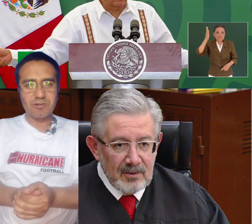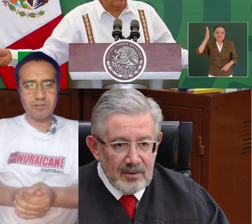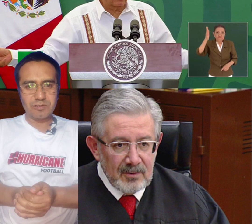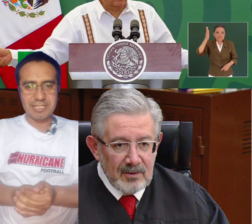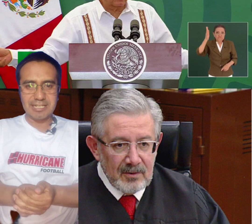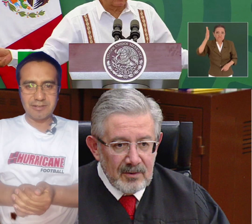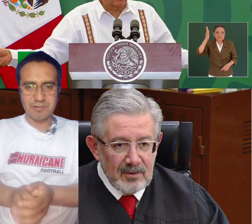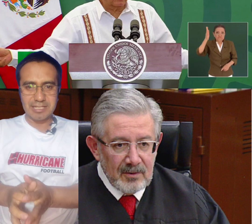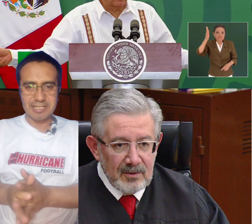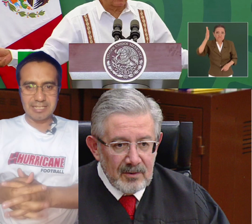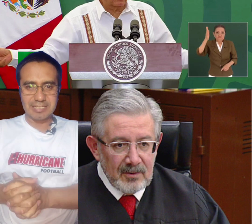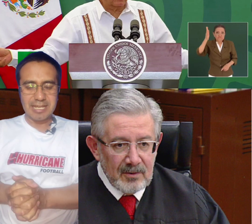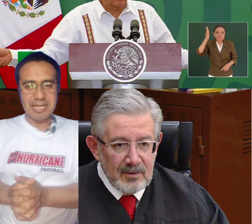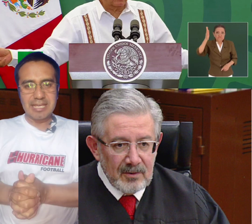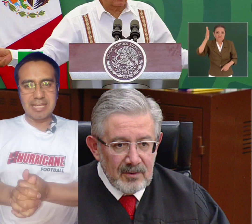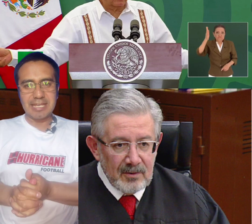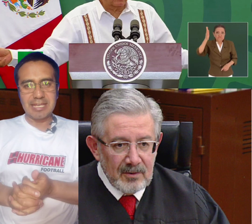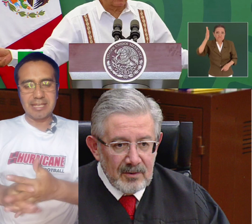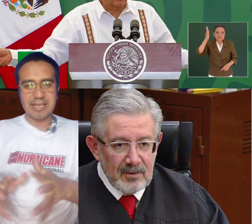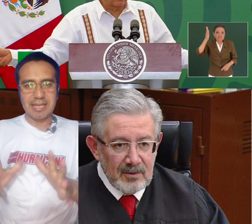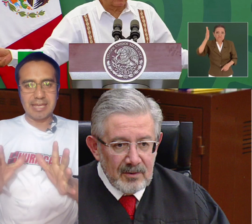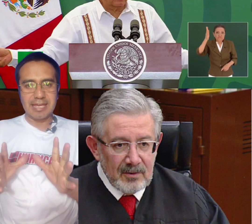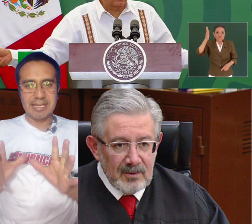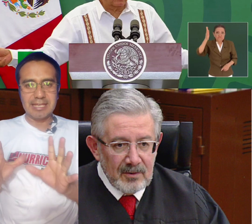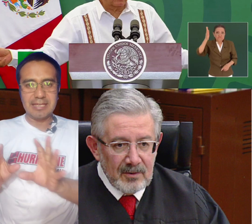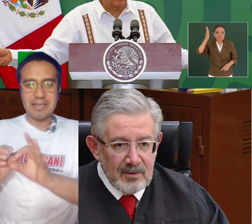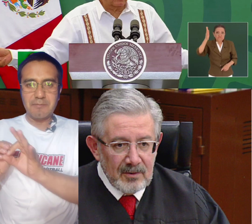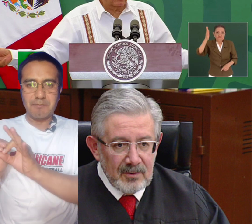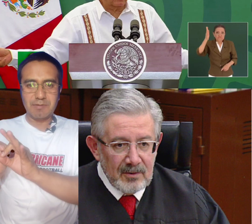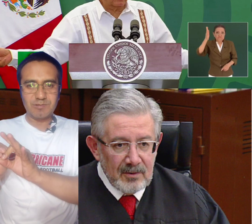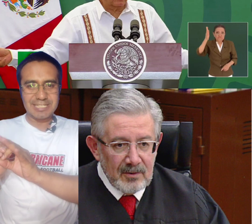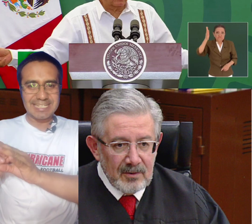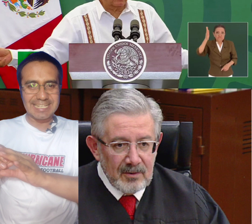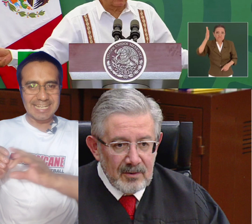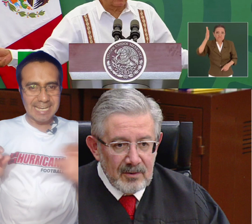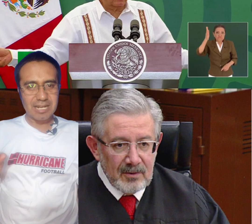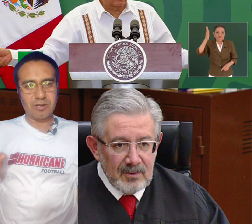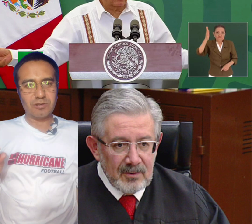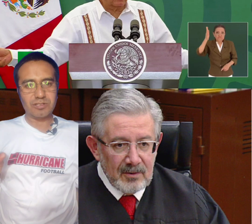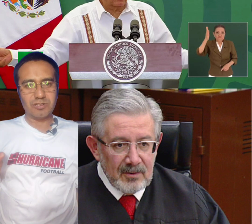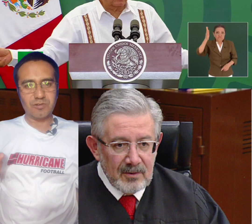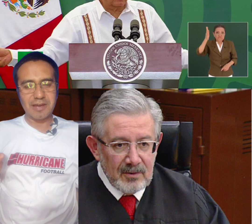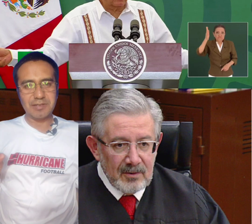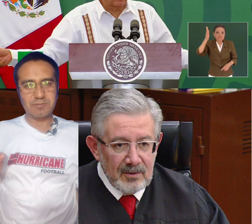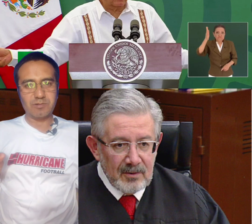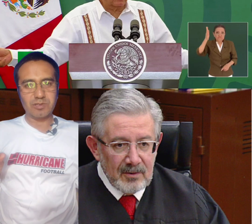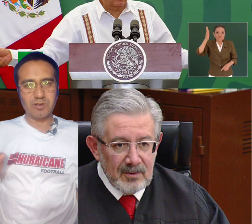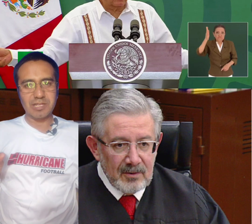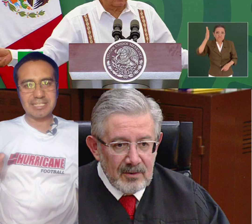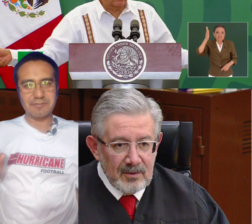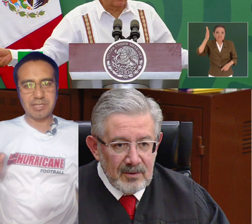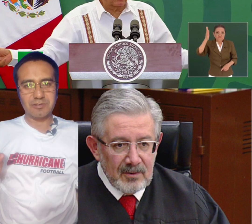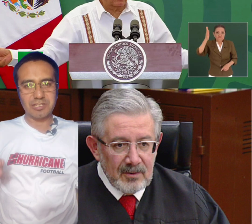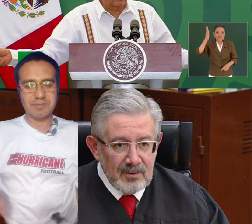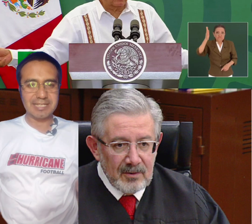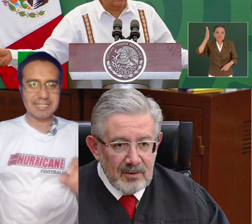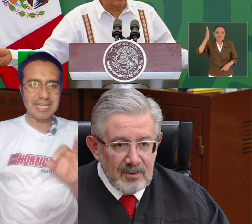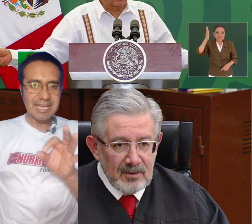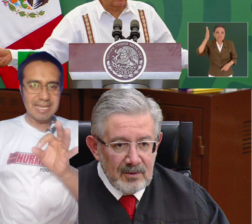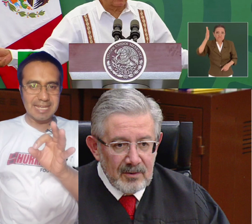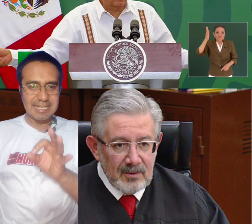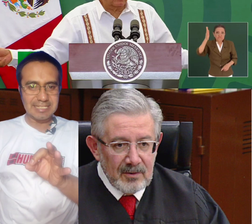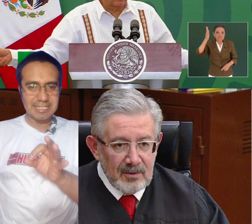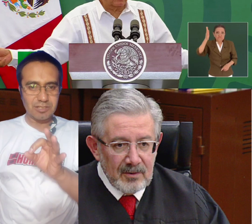con los delincuentes y vamos a sacarlos de una vez por todas, amigos,